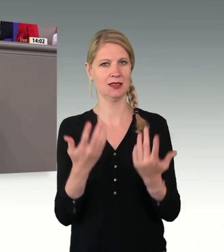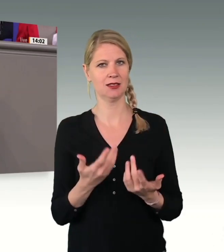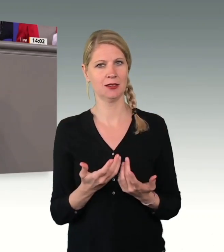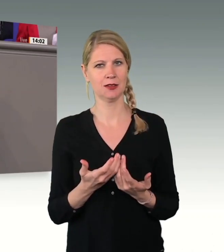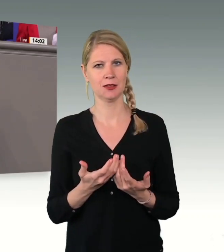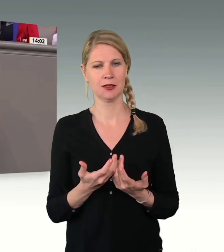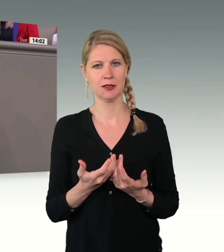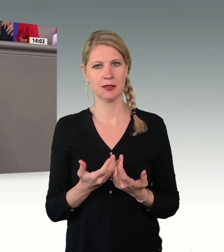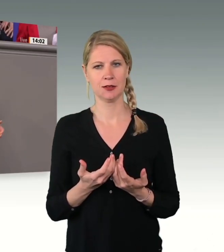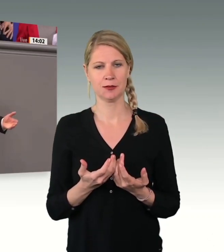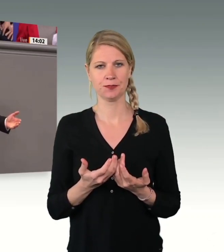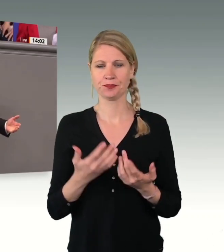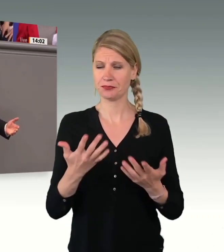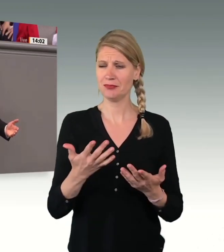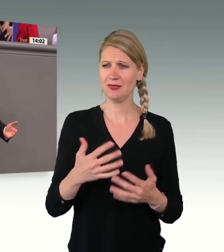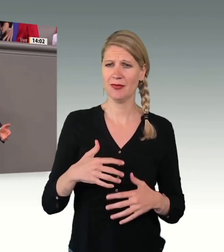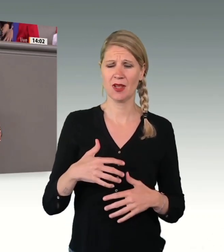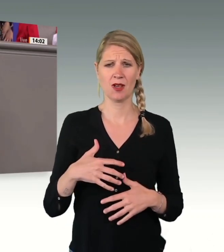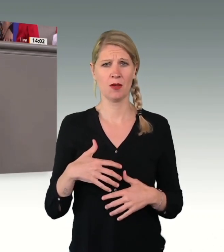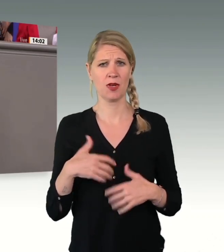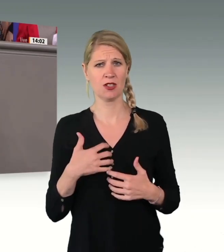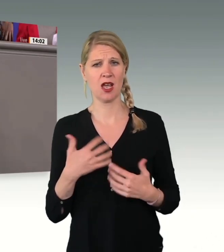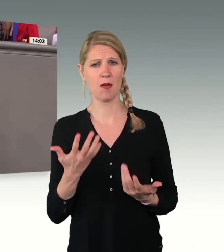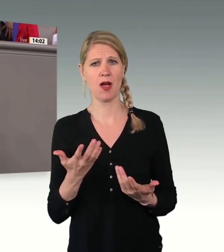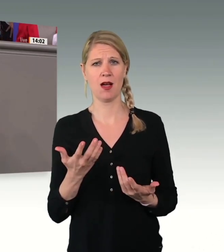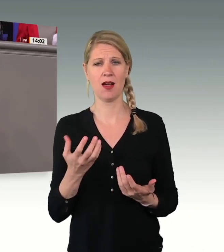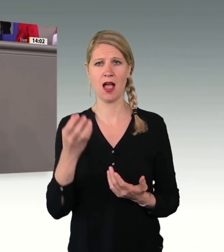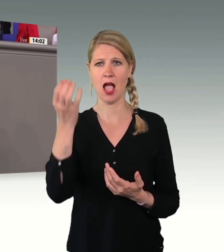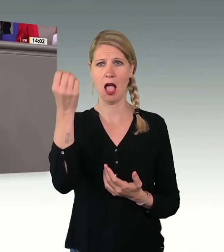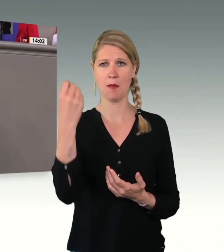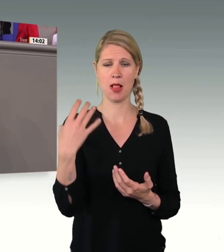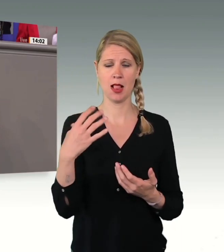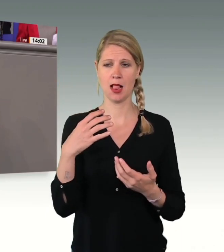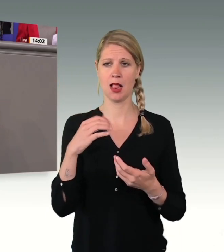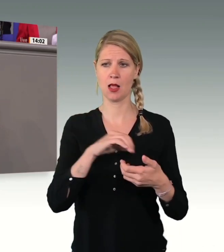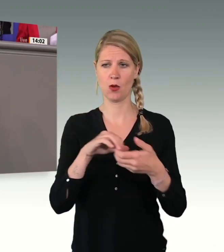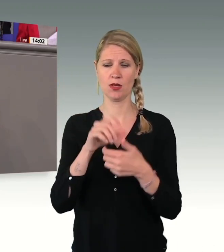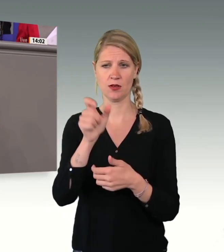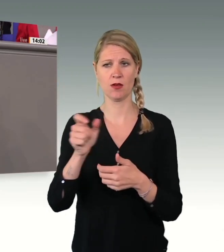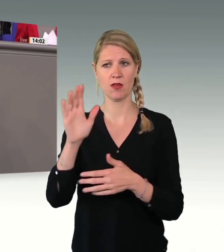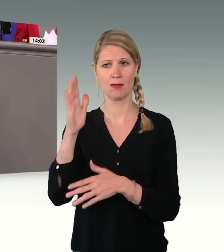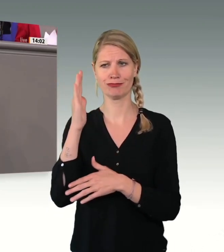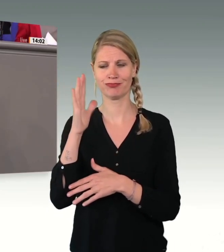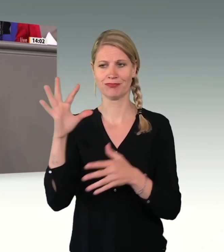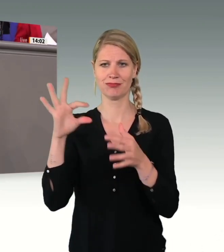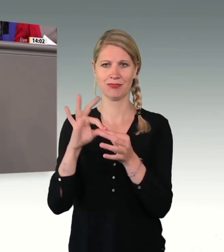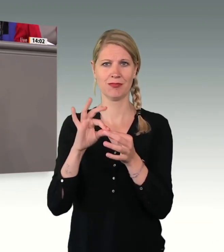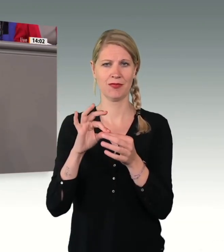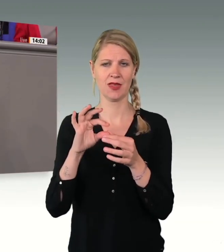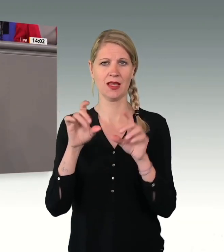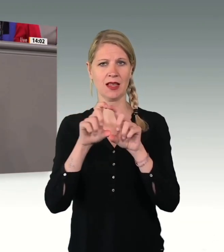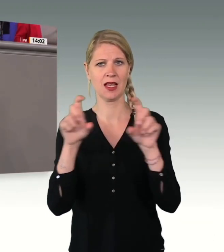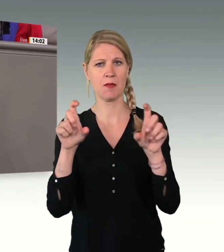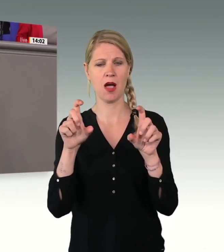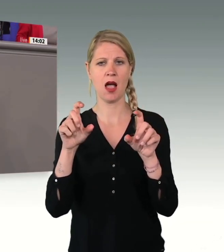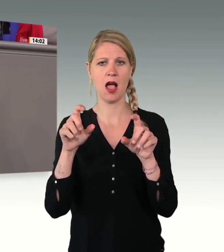Aber, meine Damen, meine Herren, es wird Sie nicht überraschen, über die Wartbeiträge der Ampelkoalitionäre ist natürlich gerade beim Thema Abschiebung